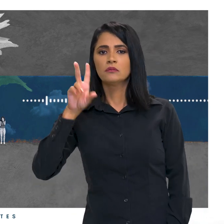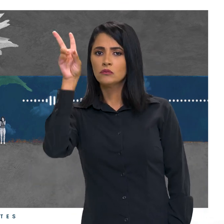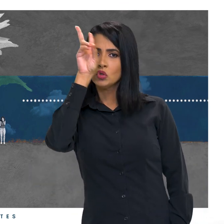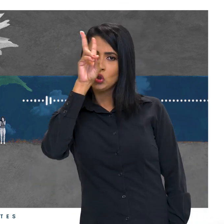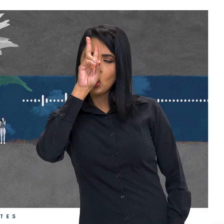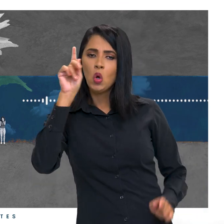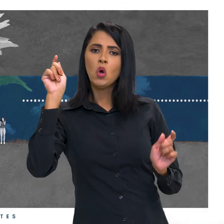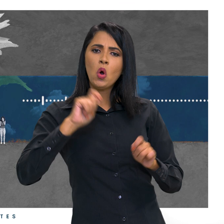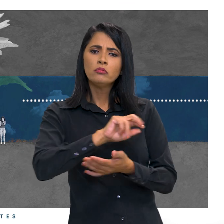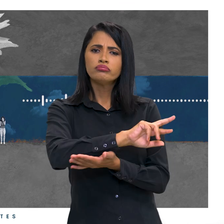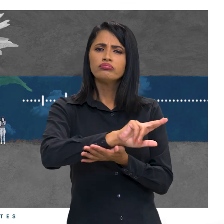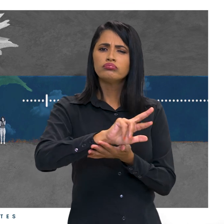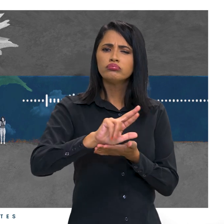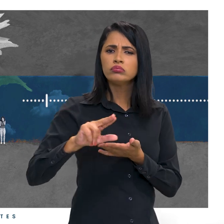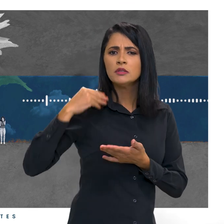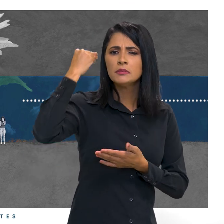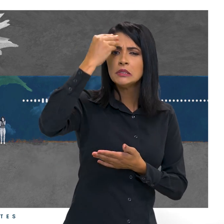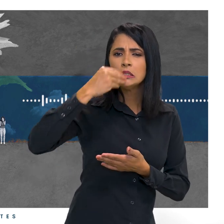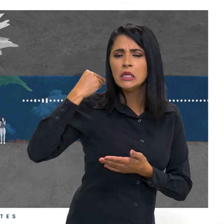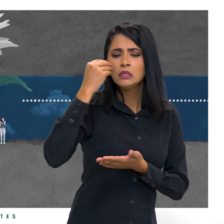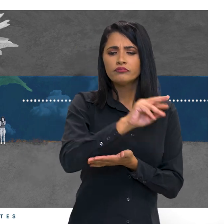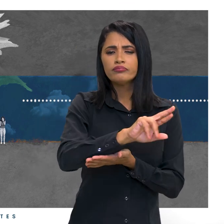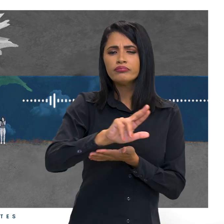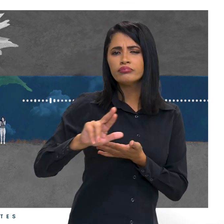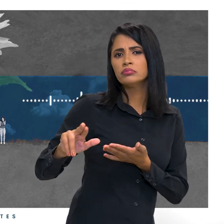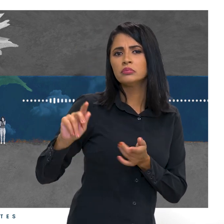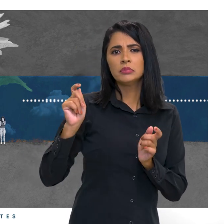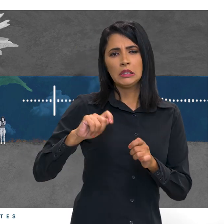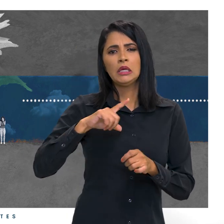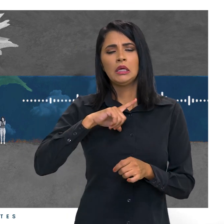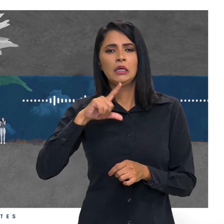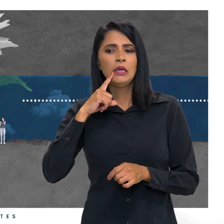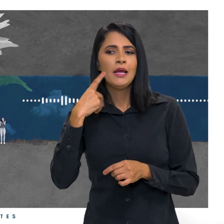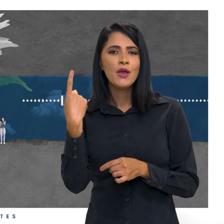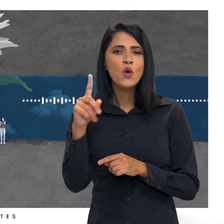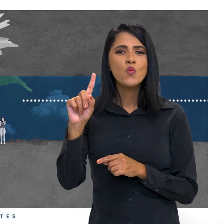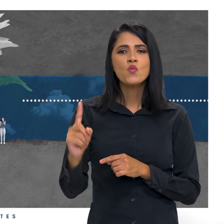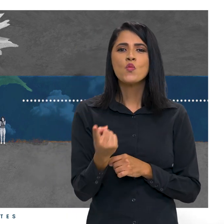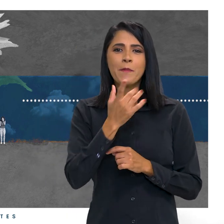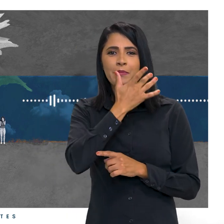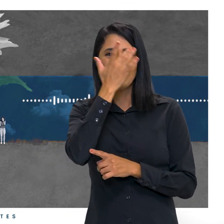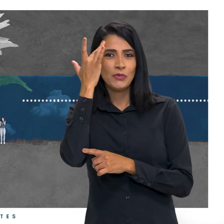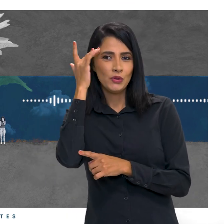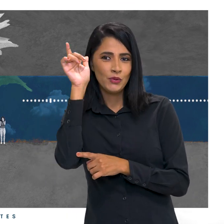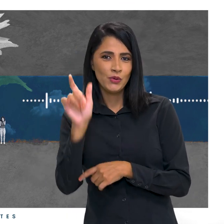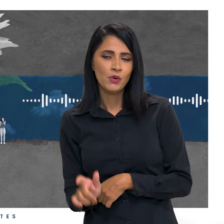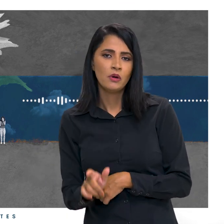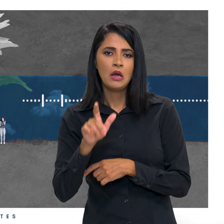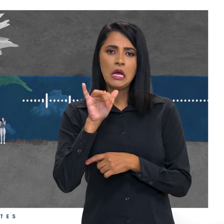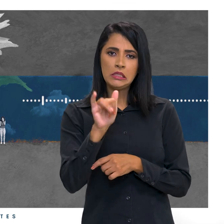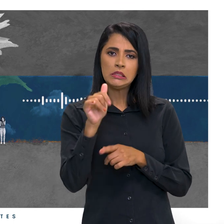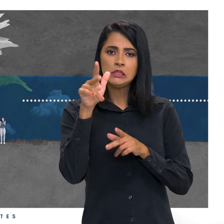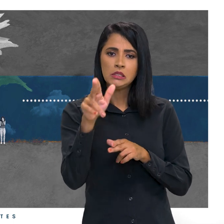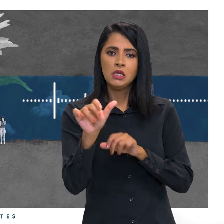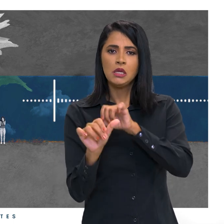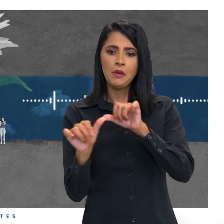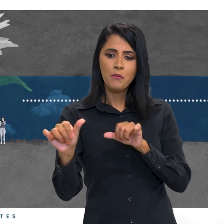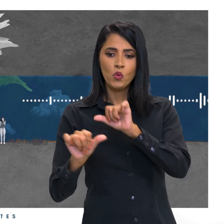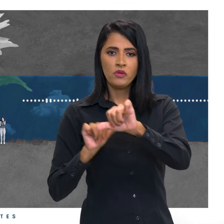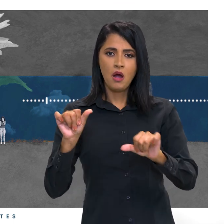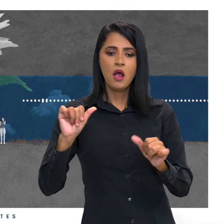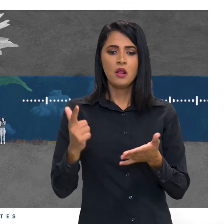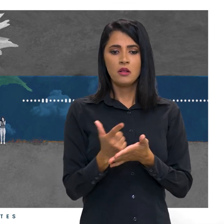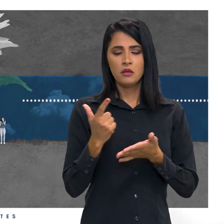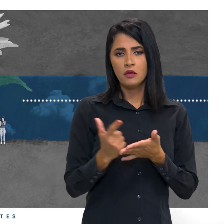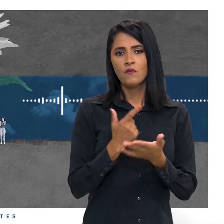reunir diferentes vivências, experiências e reações em volta de uma só pessoa. Se fosse transformada em livro, seria